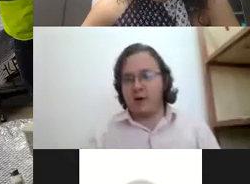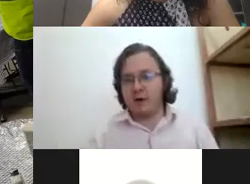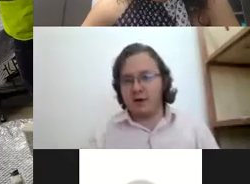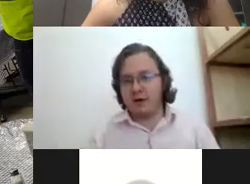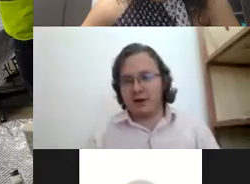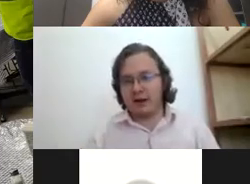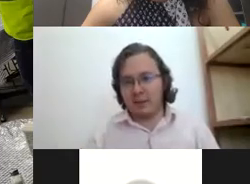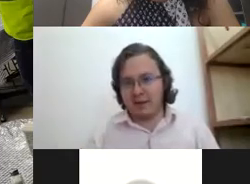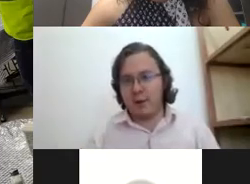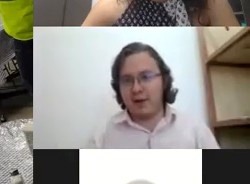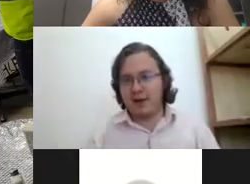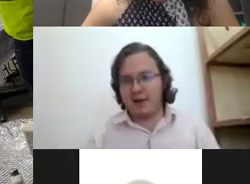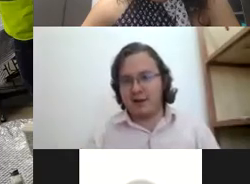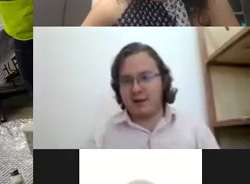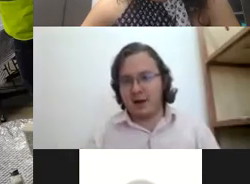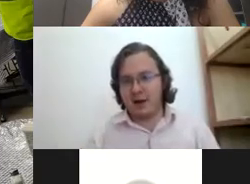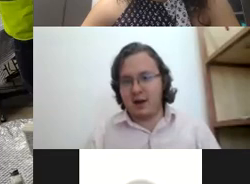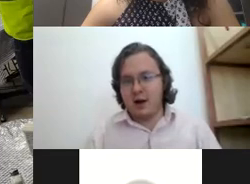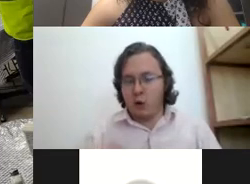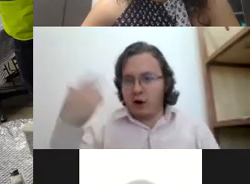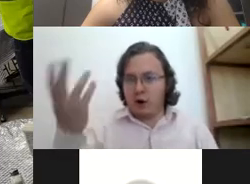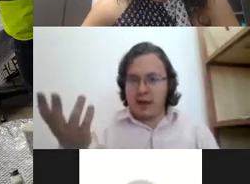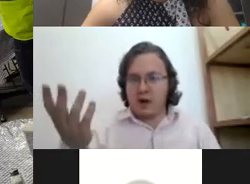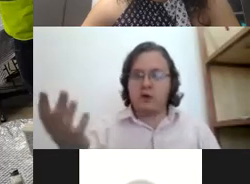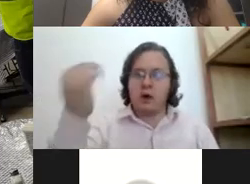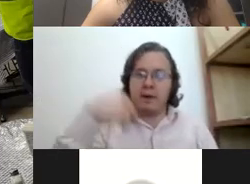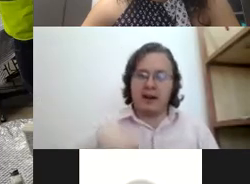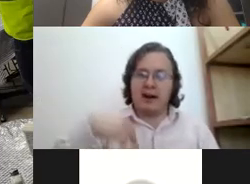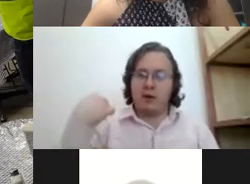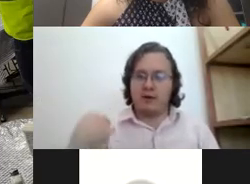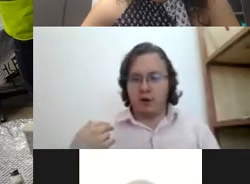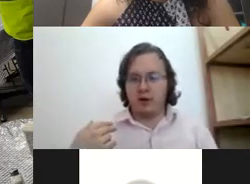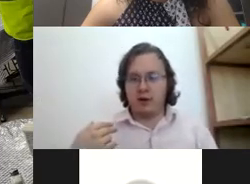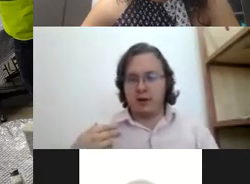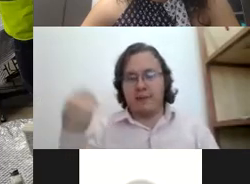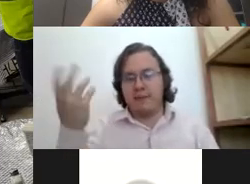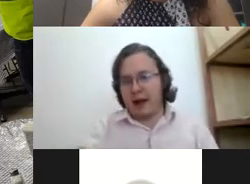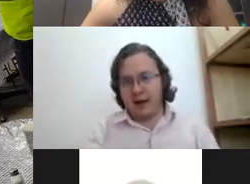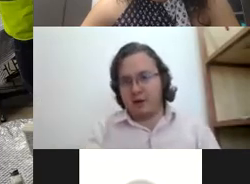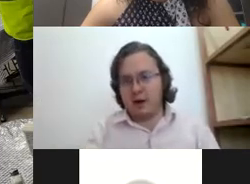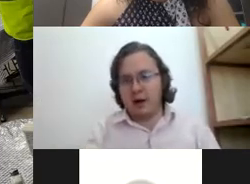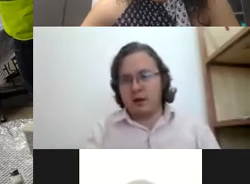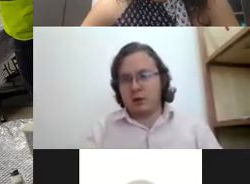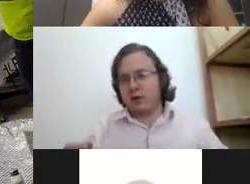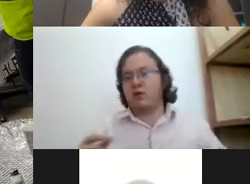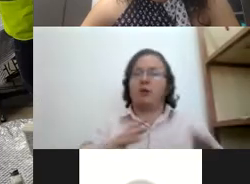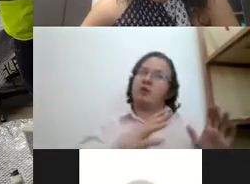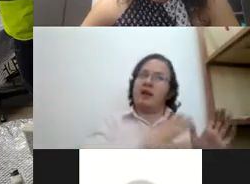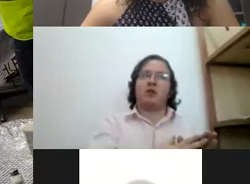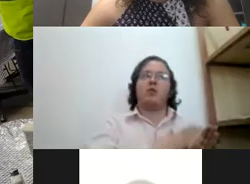que también se puede ¿sí? un error médico hizo que perdieran la audición de pequeños entonces fue un trayecto muy